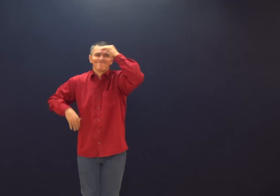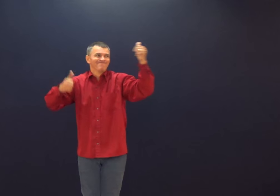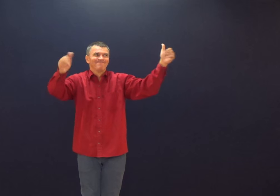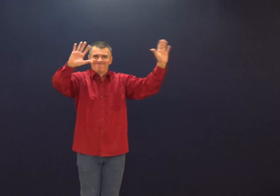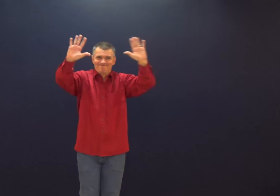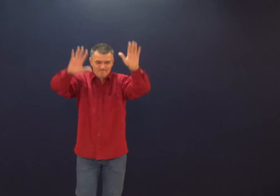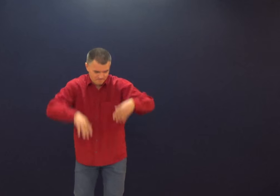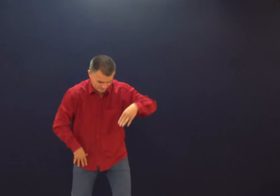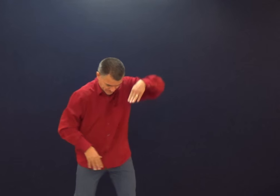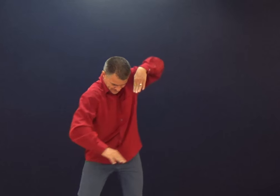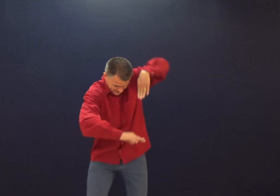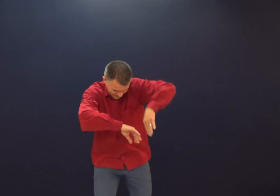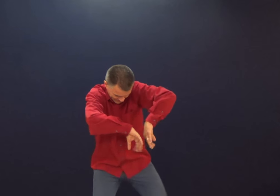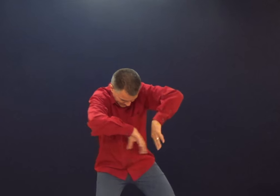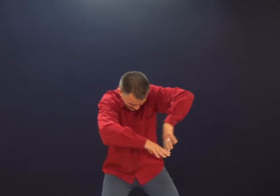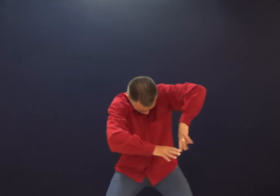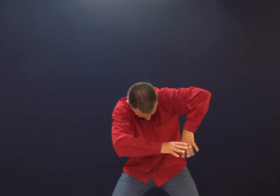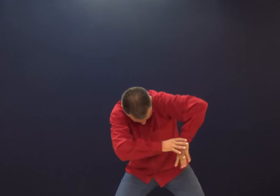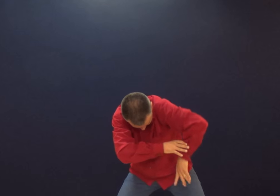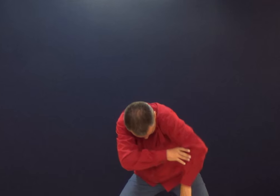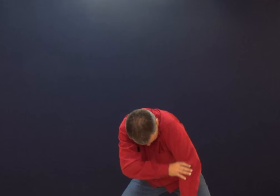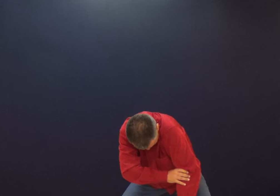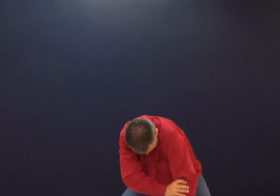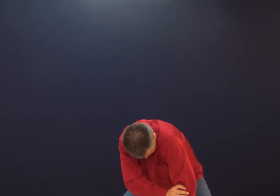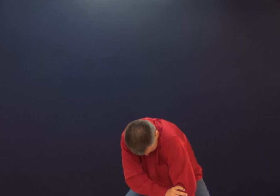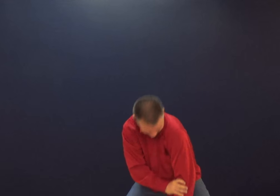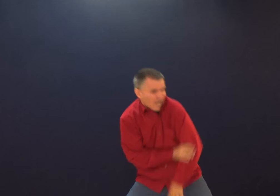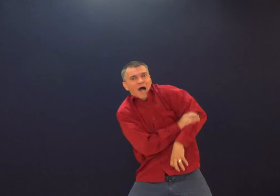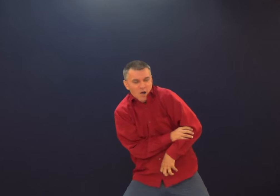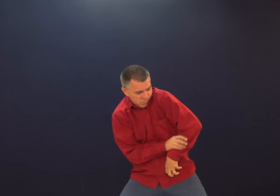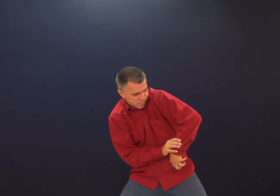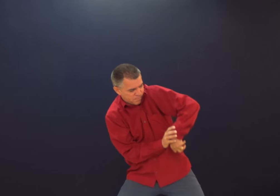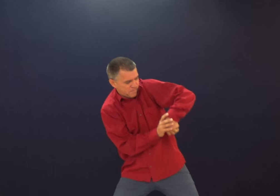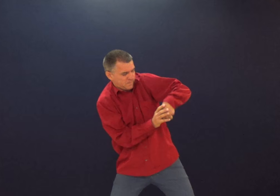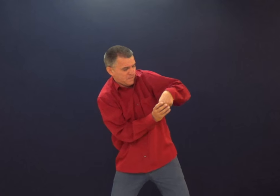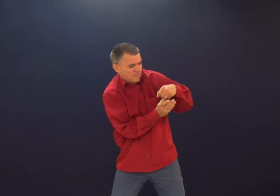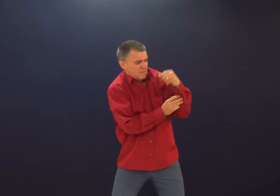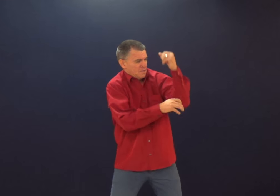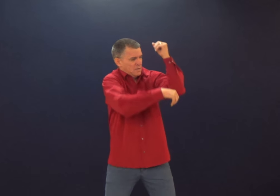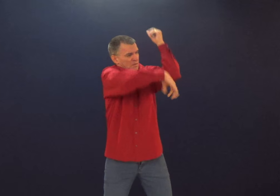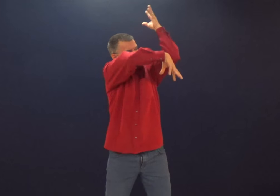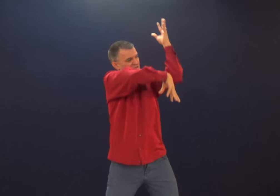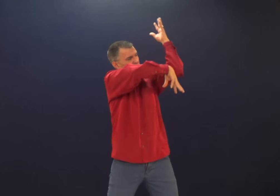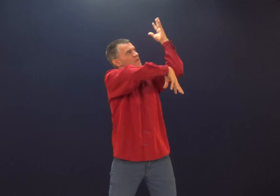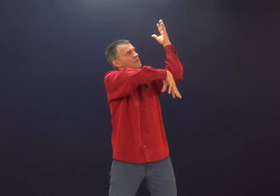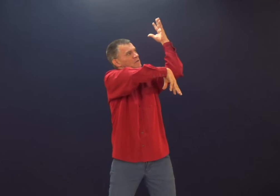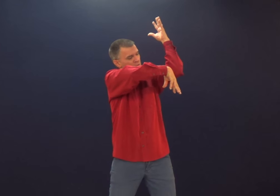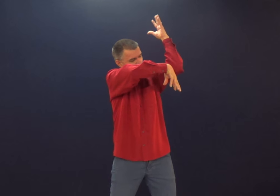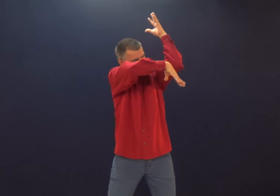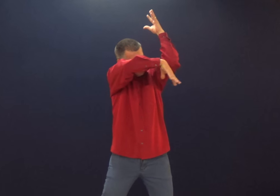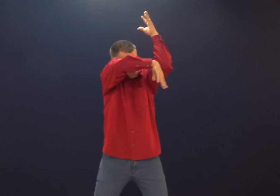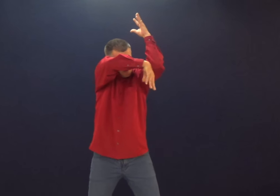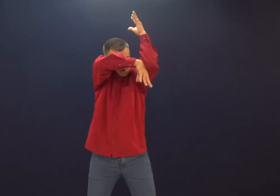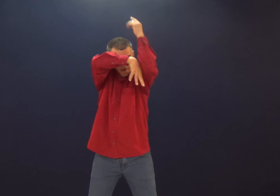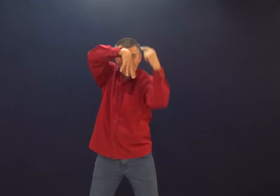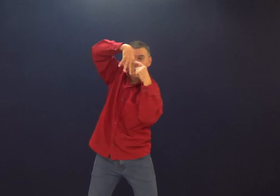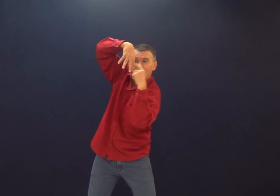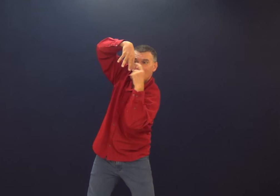E então, eu entendo. Como é a cavale bem no fundo, e arrancou a raiz daquele mal, de